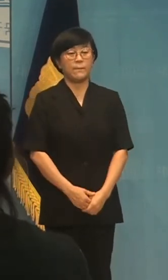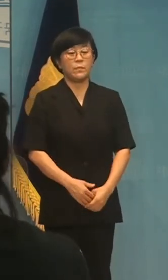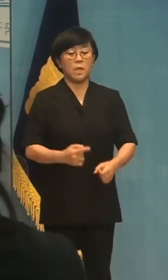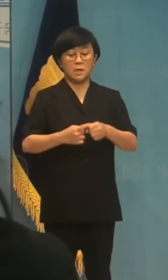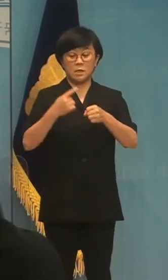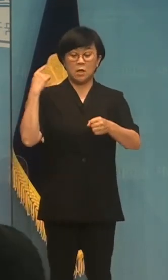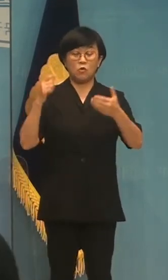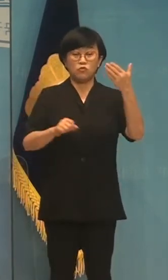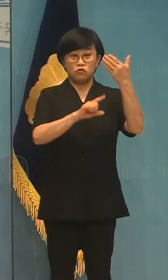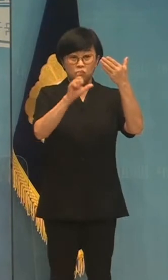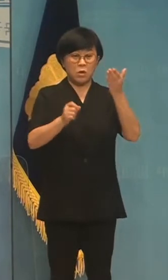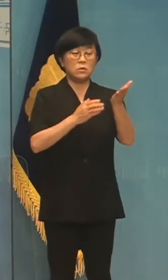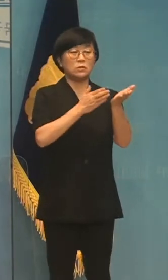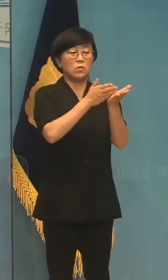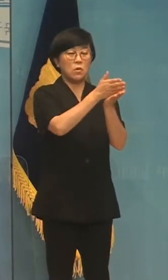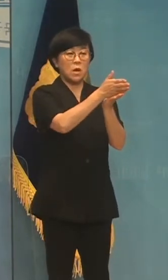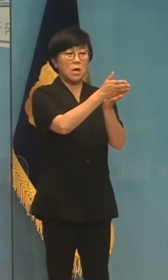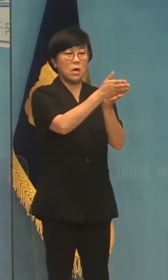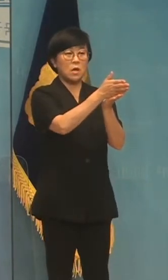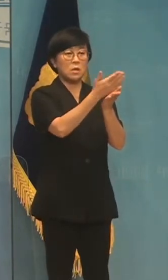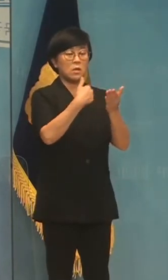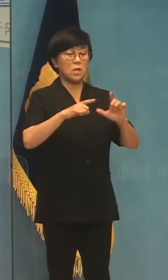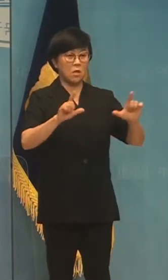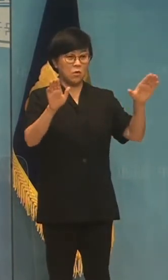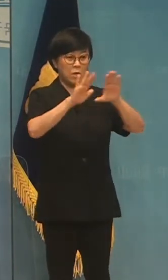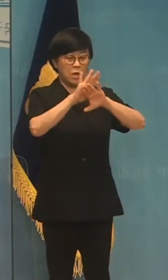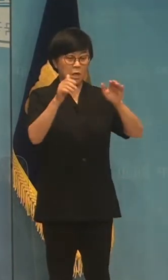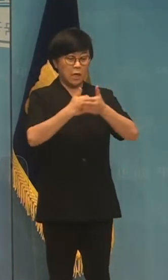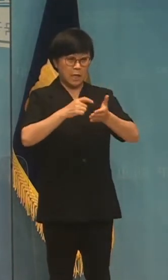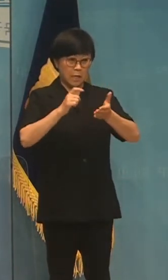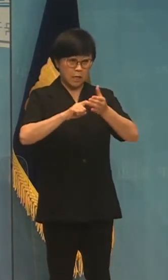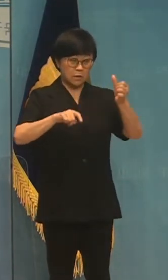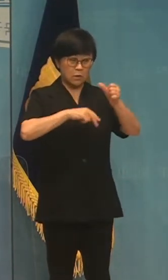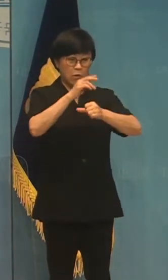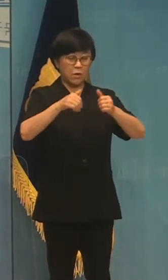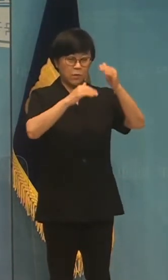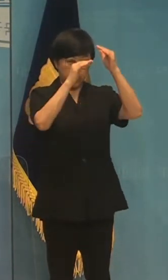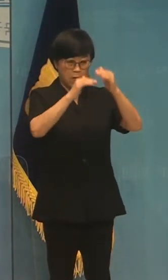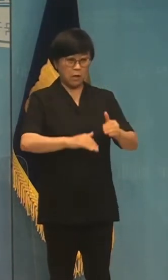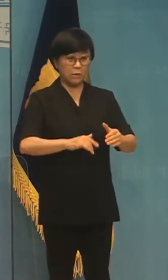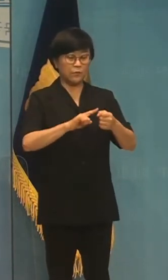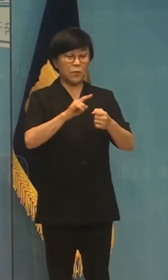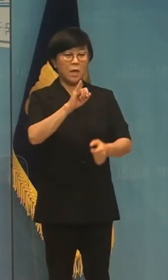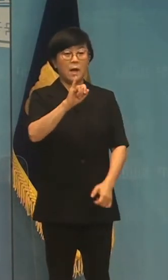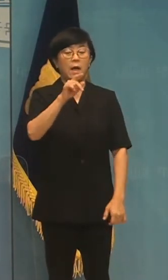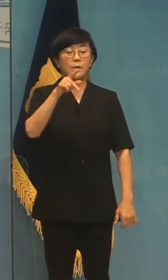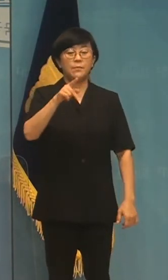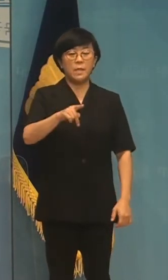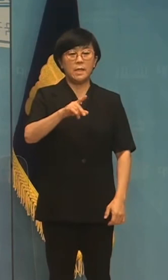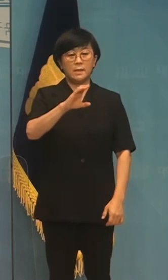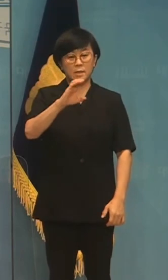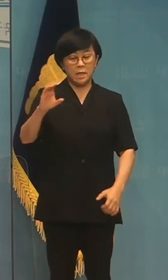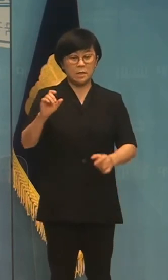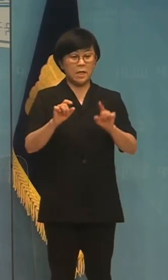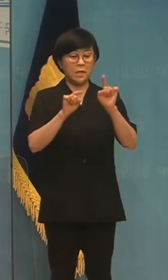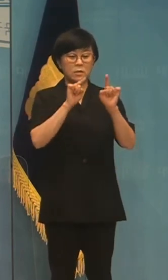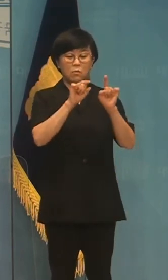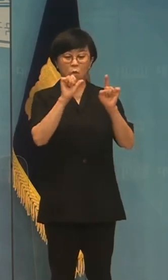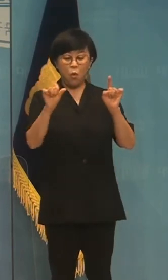작년 9월 국회를 통과한 기후위기 비상대응 촉구결의안 또 IPCC 1.5도시